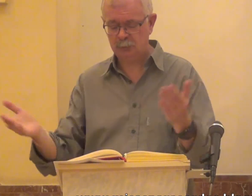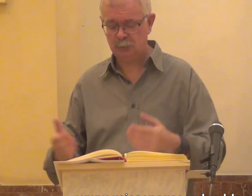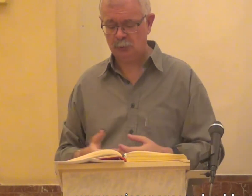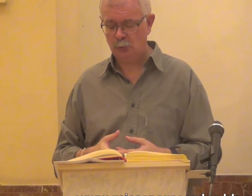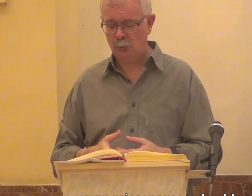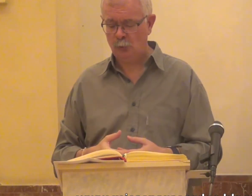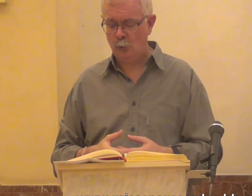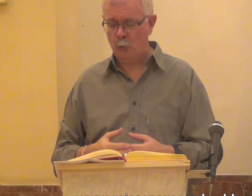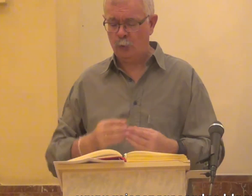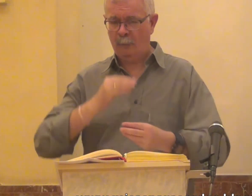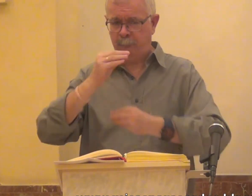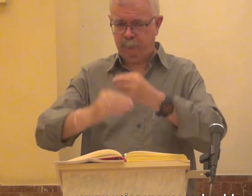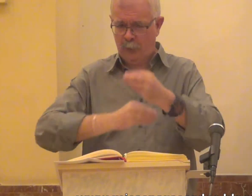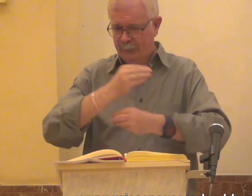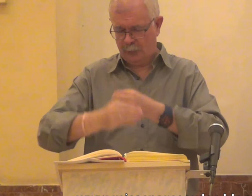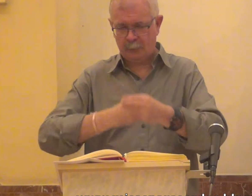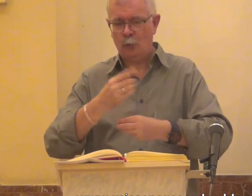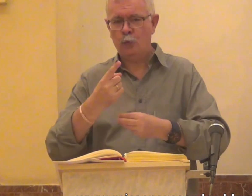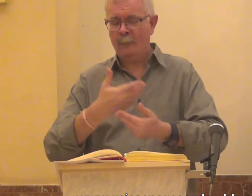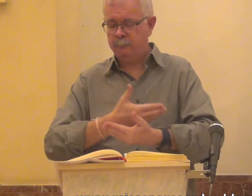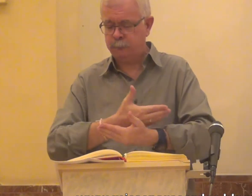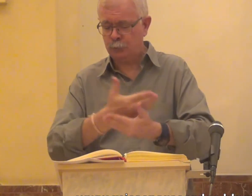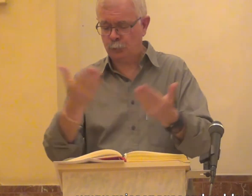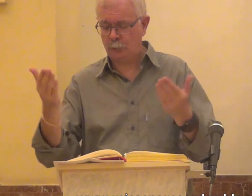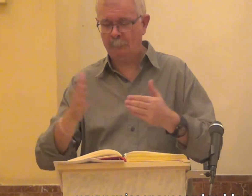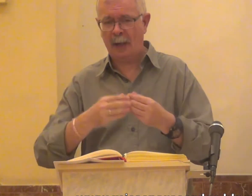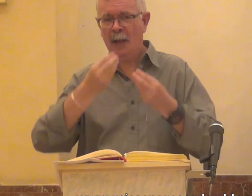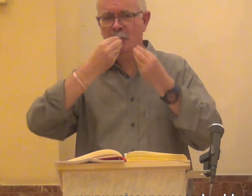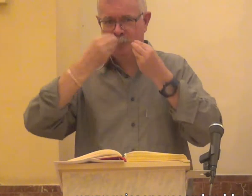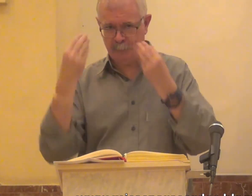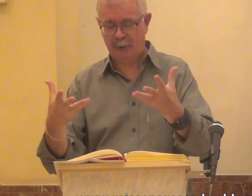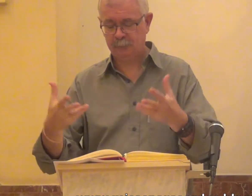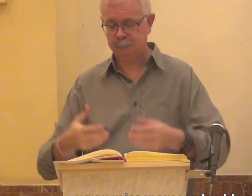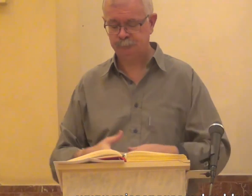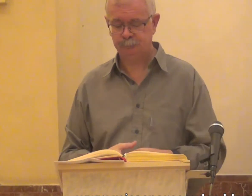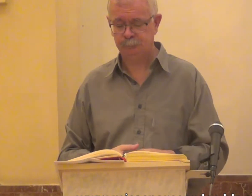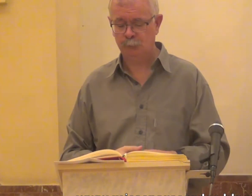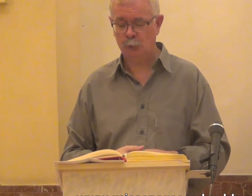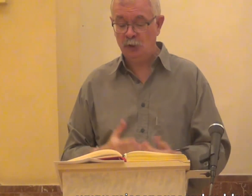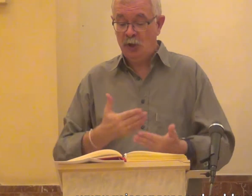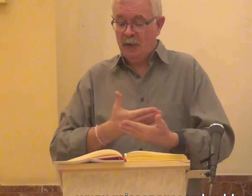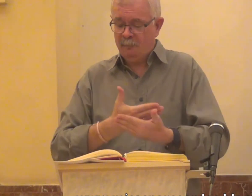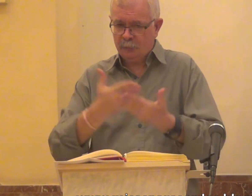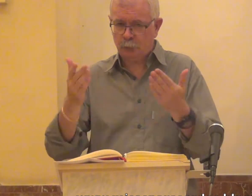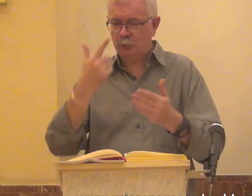Sabéis cuál fue nuestra actuación entre vosotros para vuestro bien